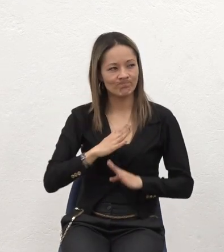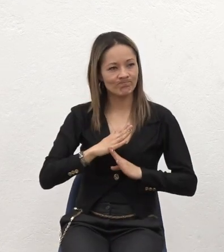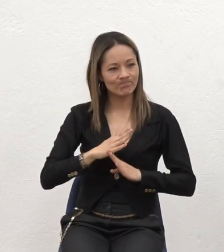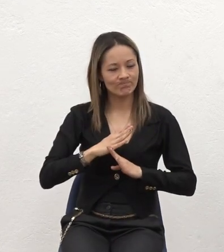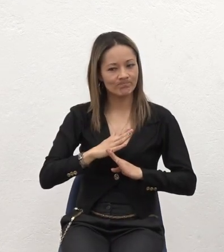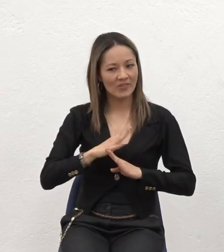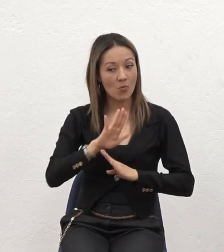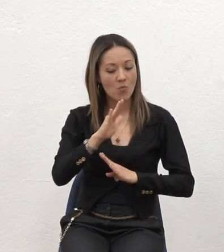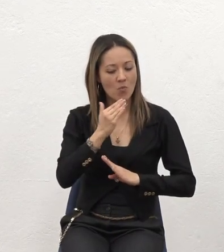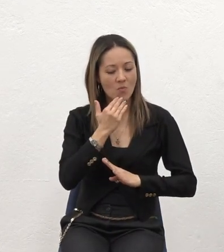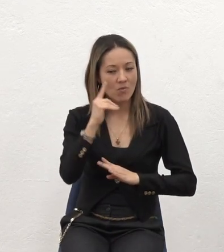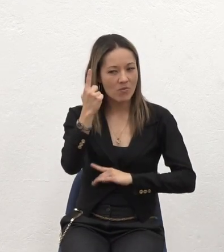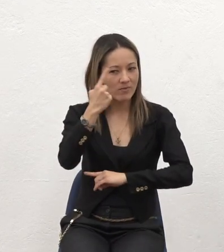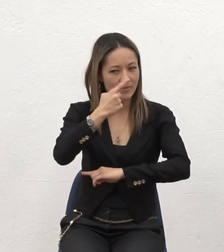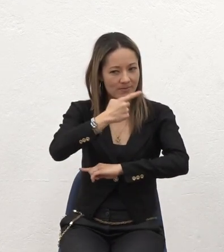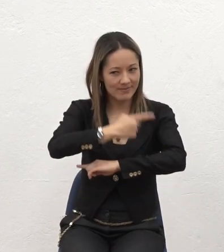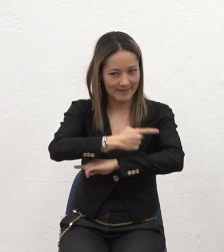Cuando un día En mi trabajo